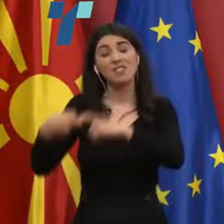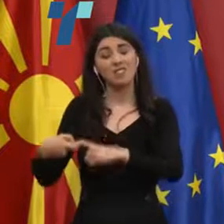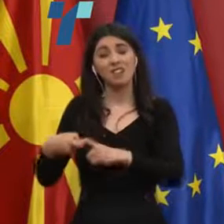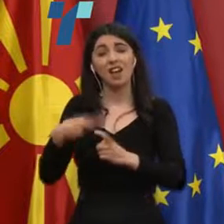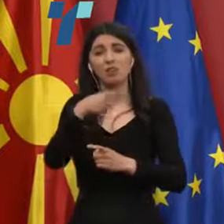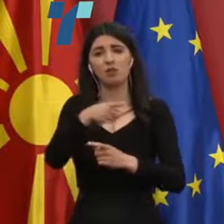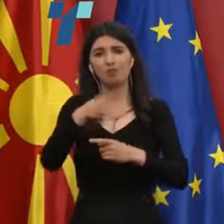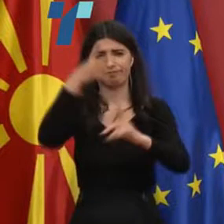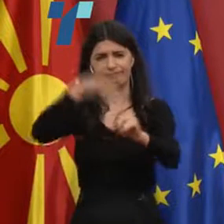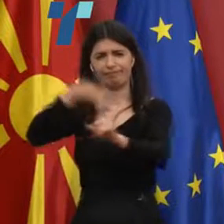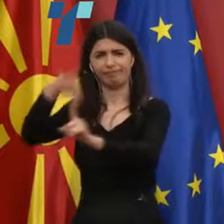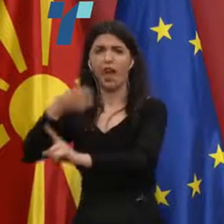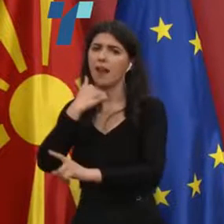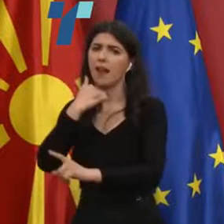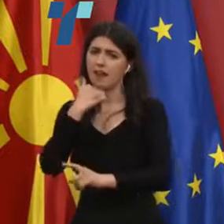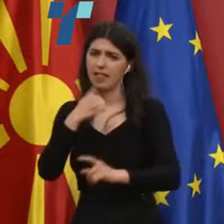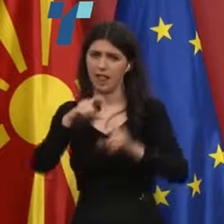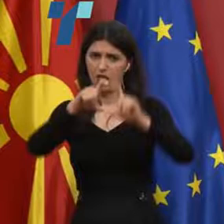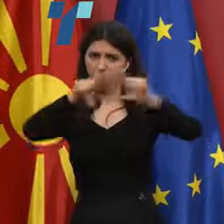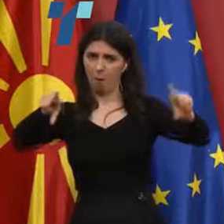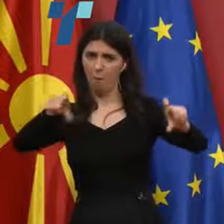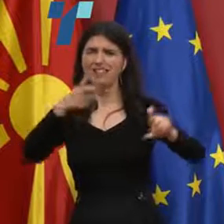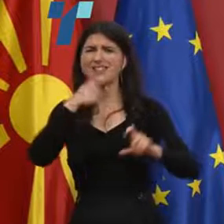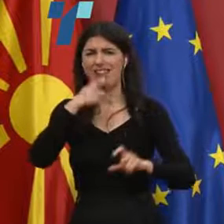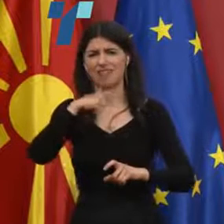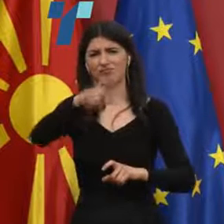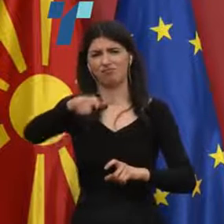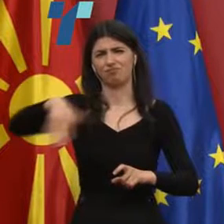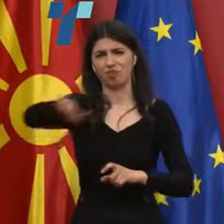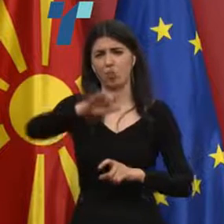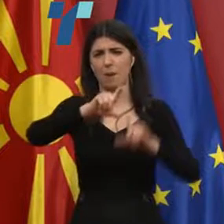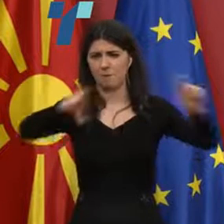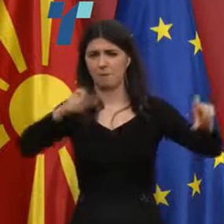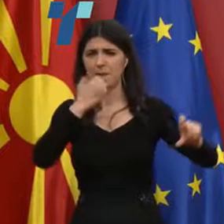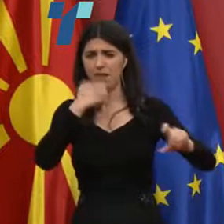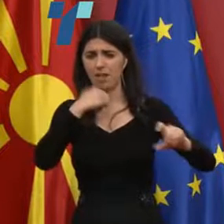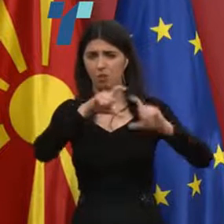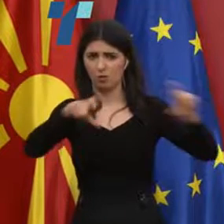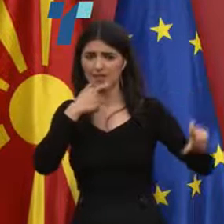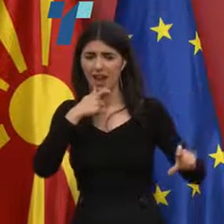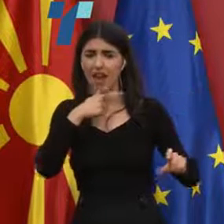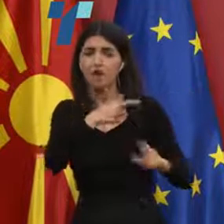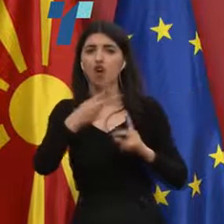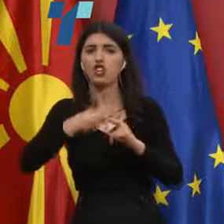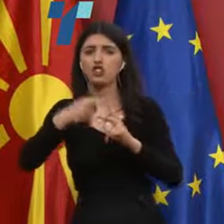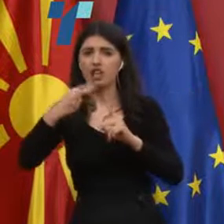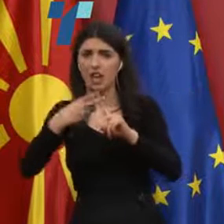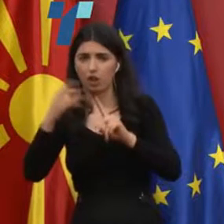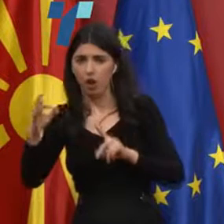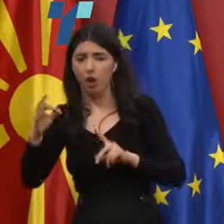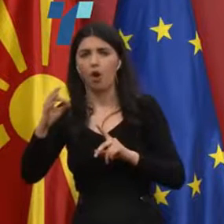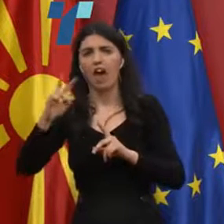во приватен дом за стари лица, кој што има обекти во Ченто и Кадино,